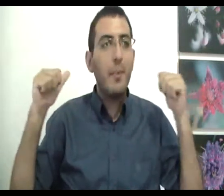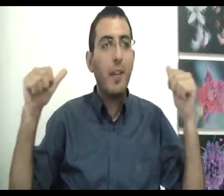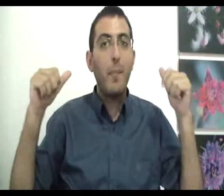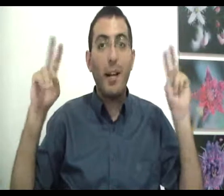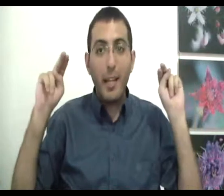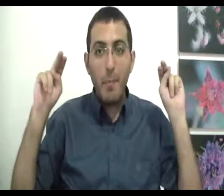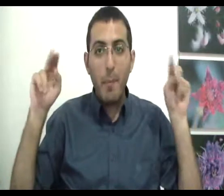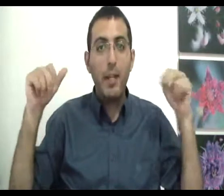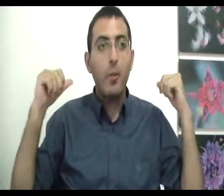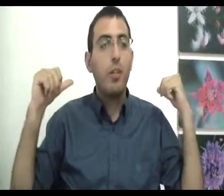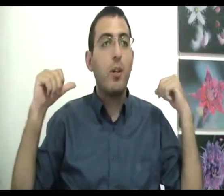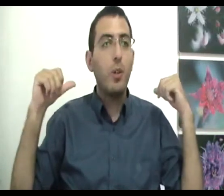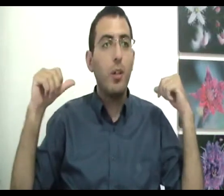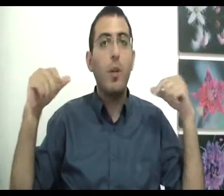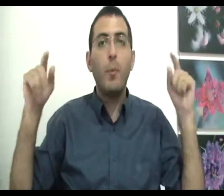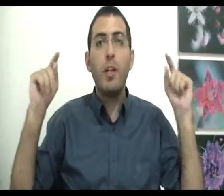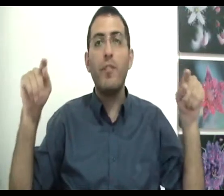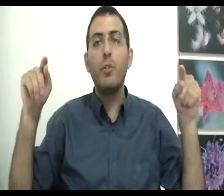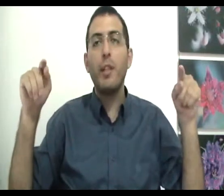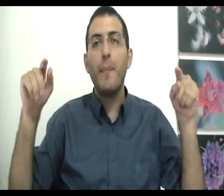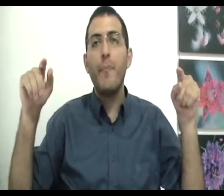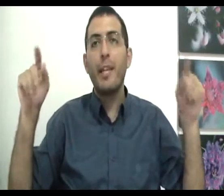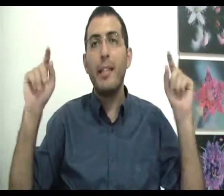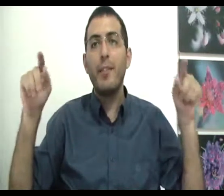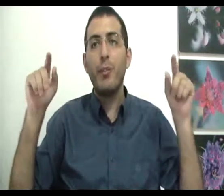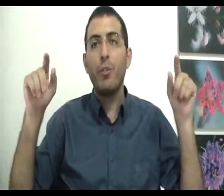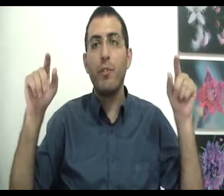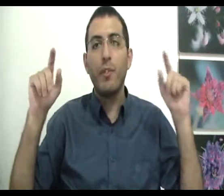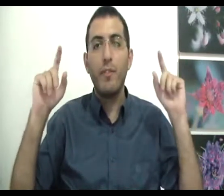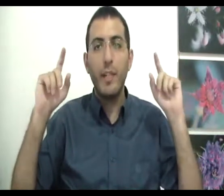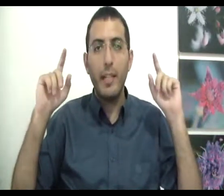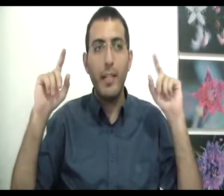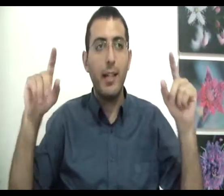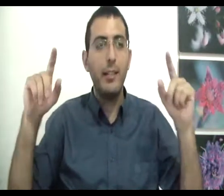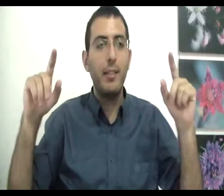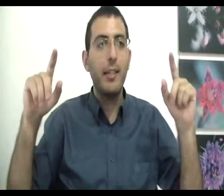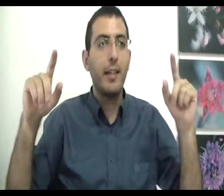בדברים הרעיים במרכאות שקרו לו הוא אמור לחוות אותם כדבר טוב ונחדד את העניין